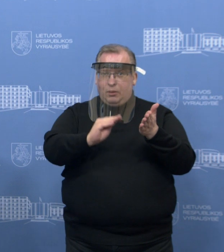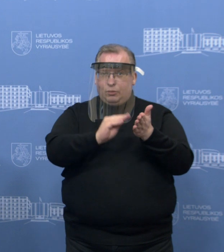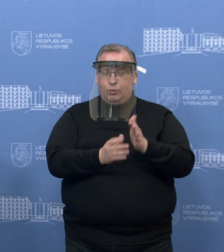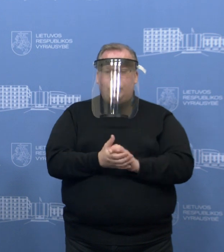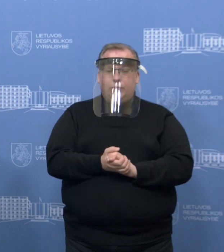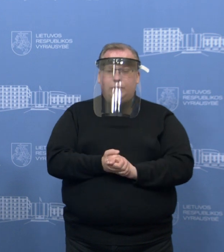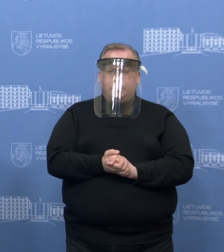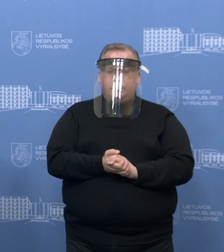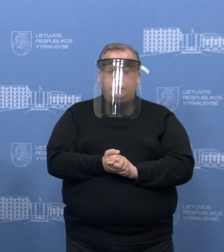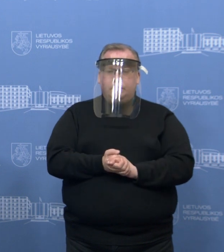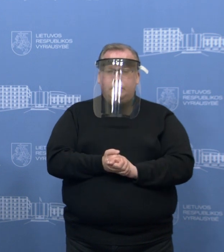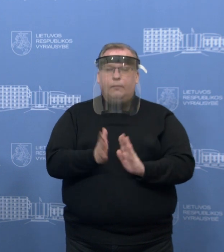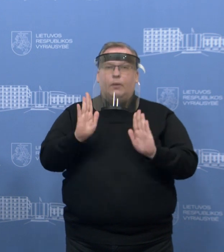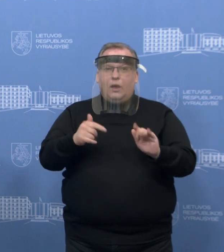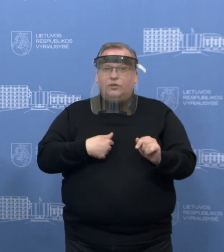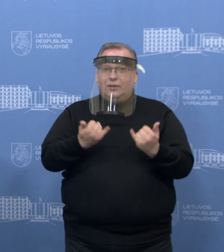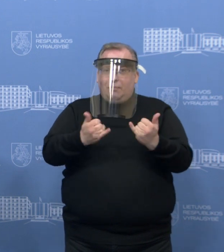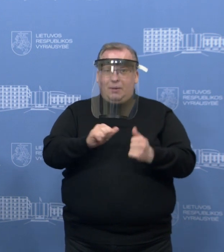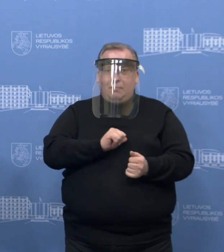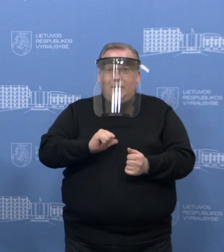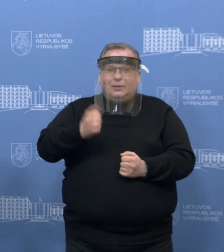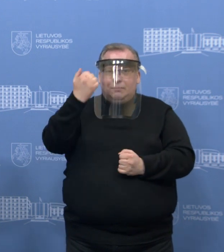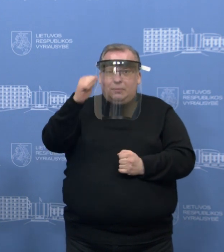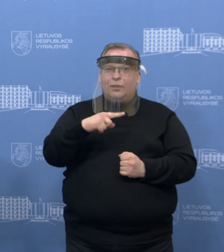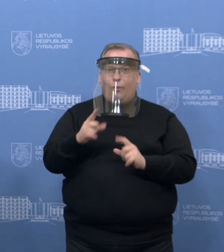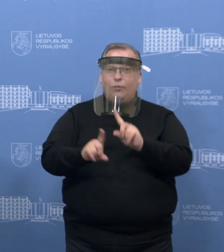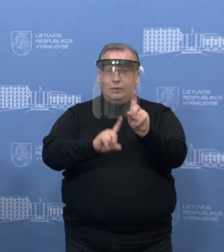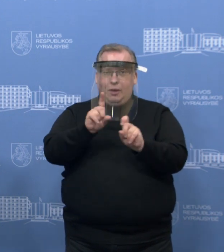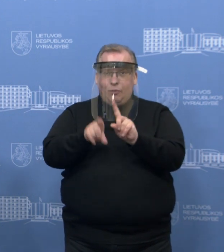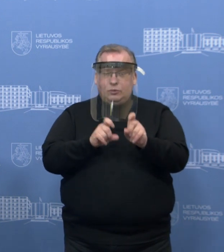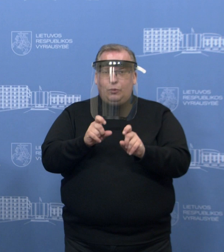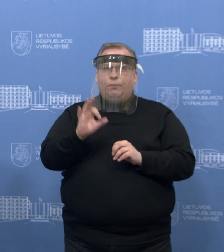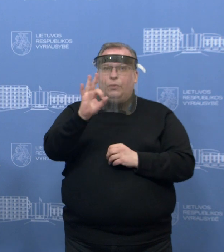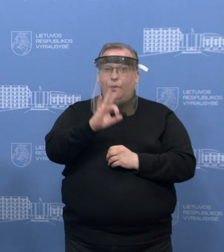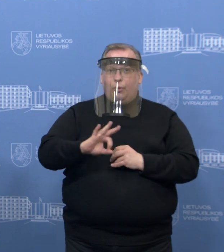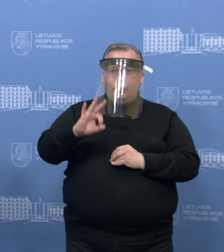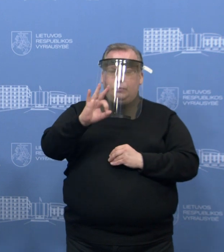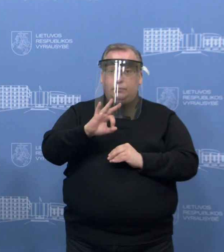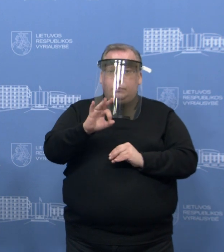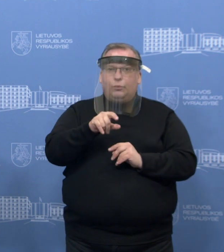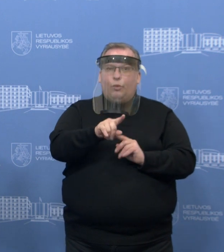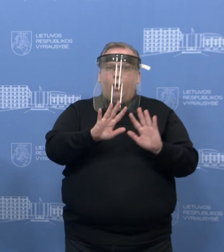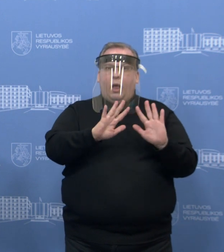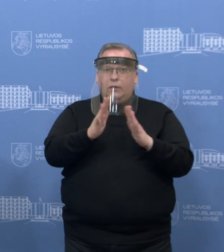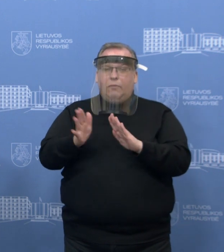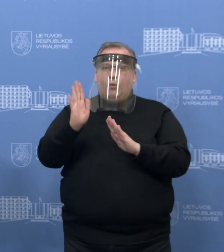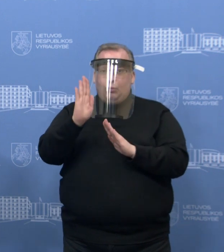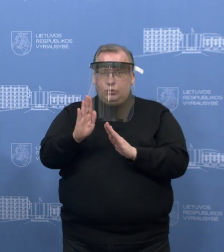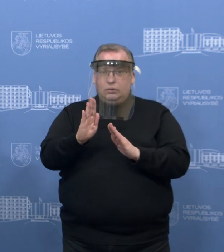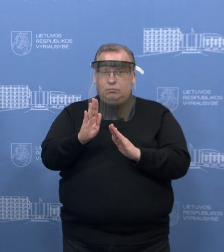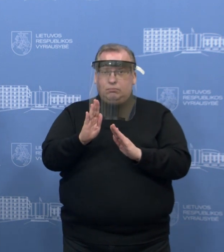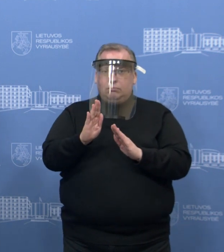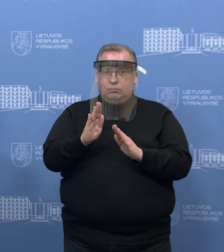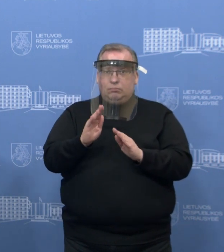Taip, tiesiog aš ir pats jau dabar neveikrasiminu, buvo daug tų klausimų, bet, na, na, tų atvejų, sakau, kai bus individelių,